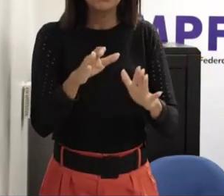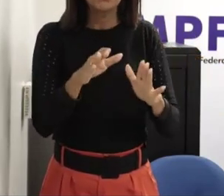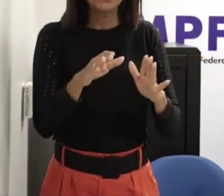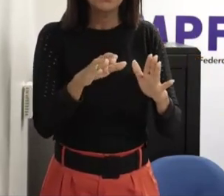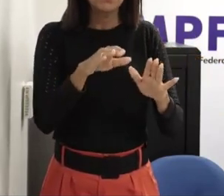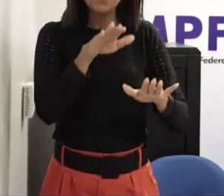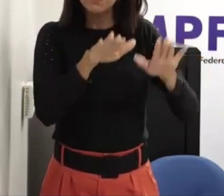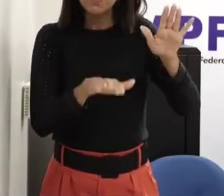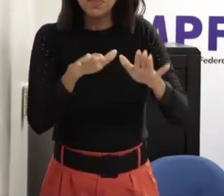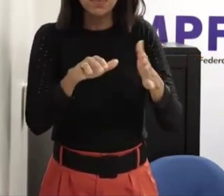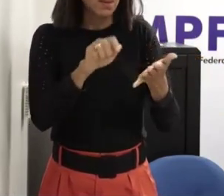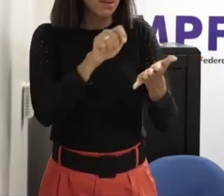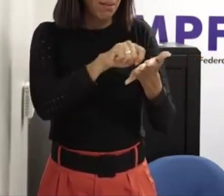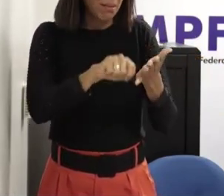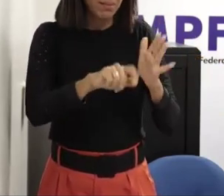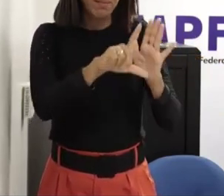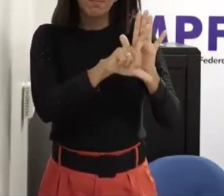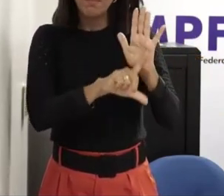educação e tudo mais